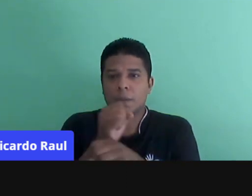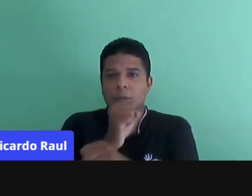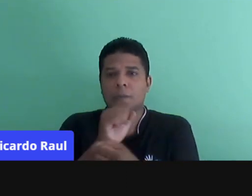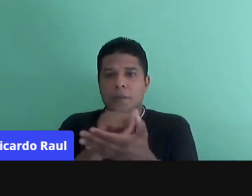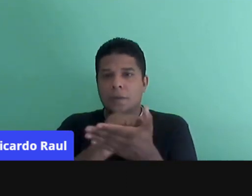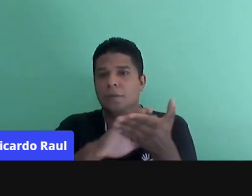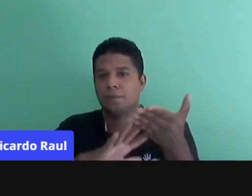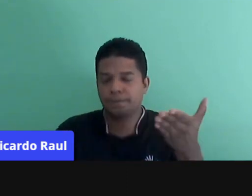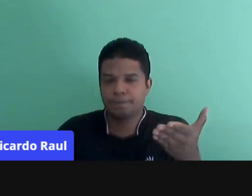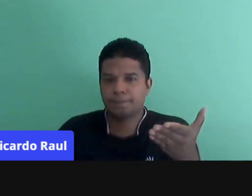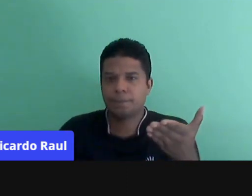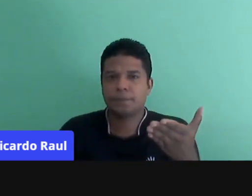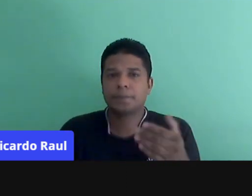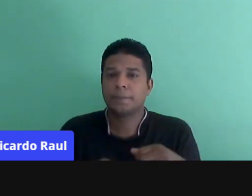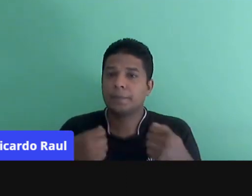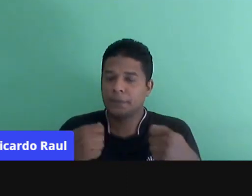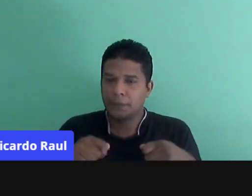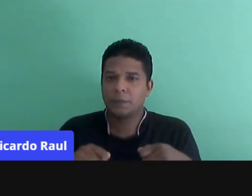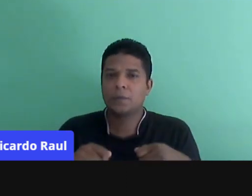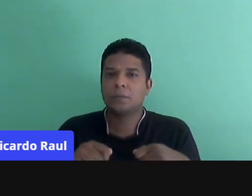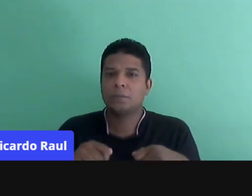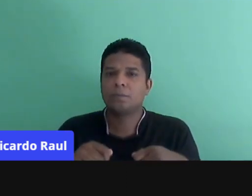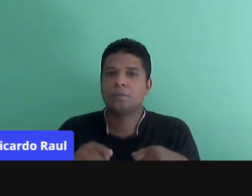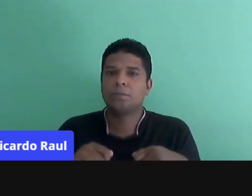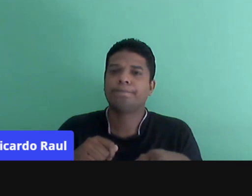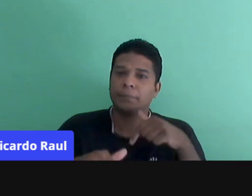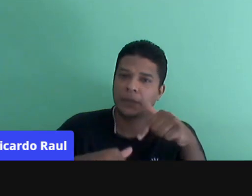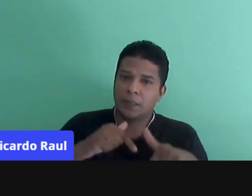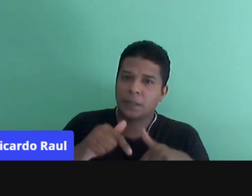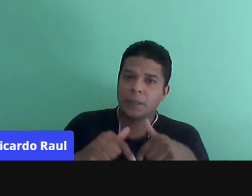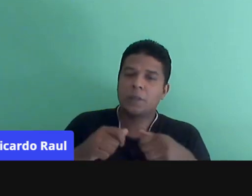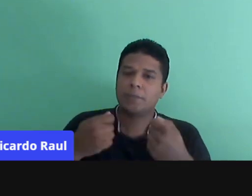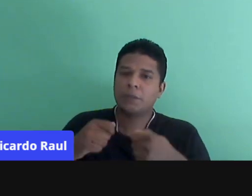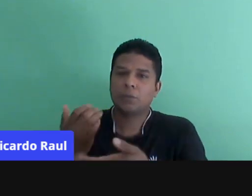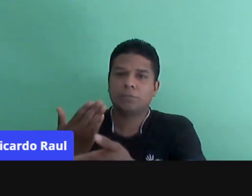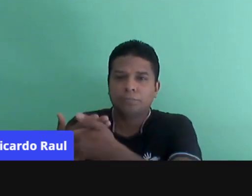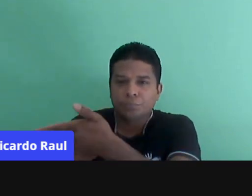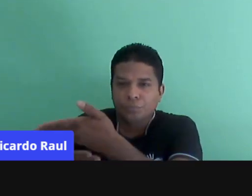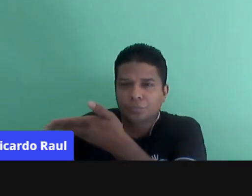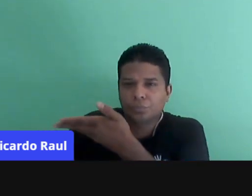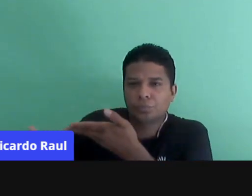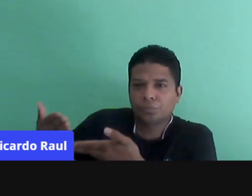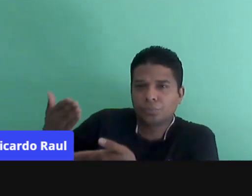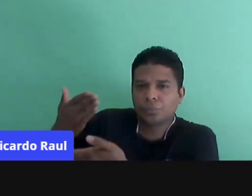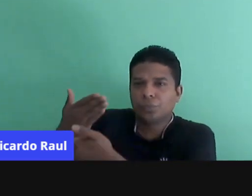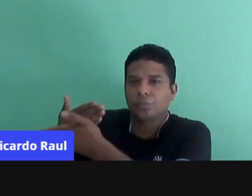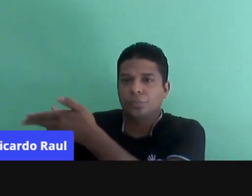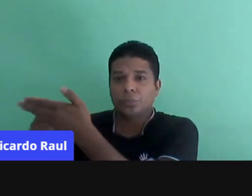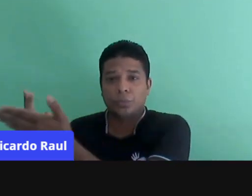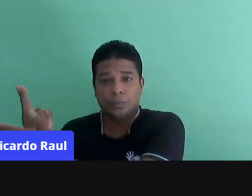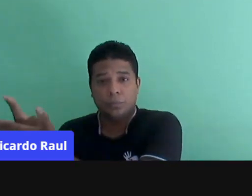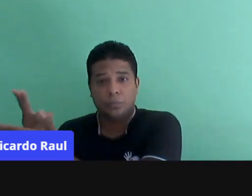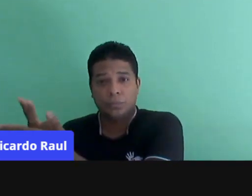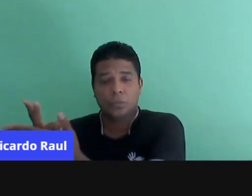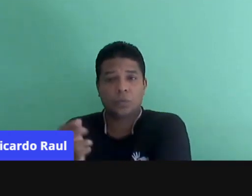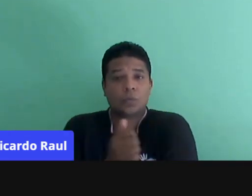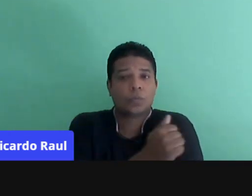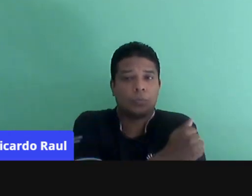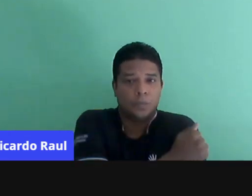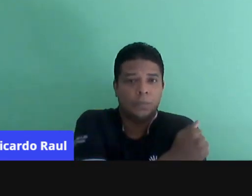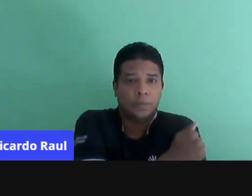tem que fazer parte do meu trabalho. Eu preciso interagir o tempo inteiro com os meus